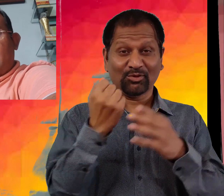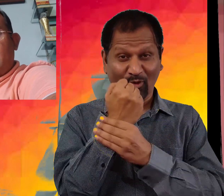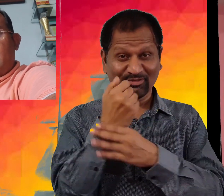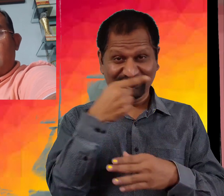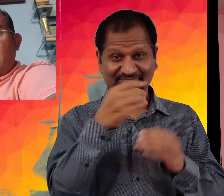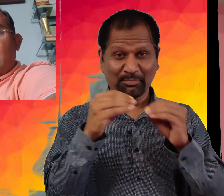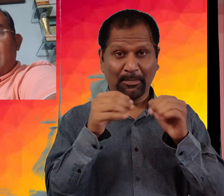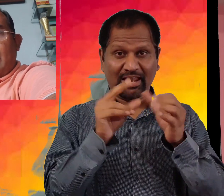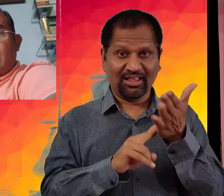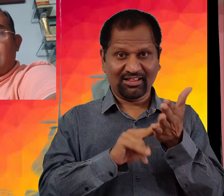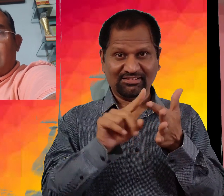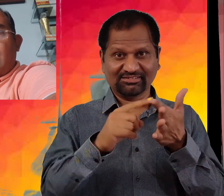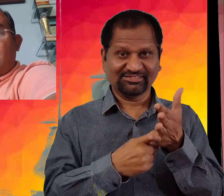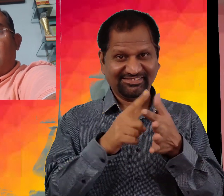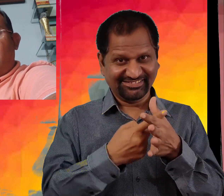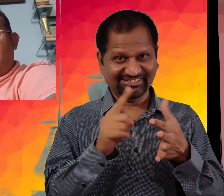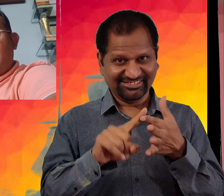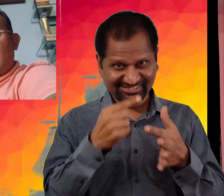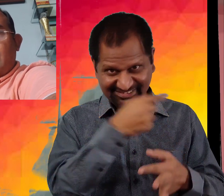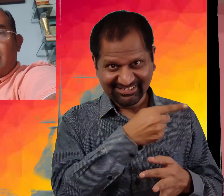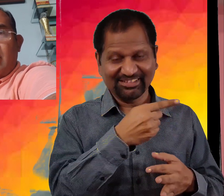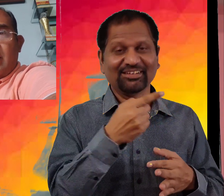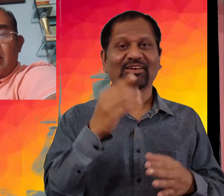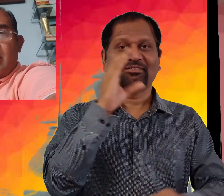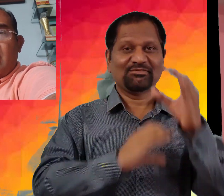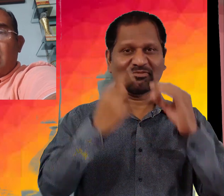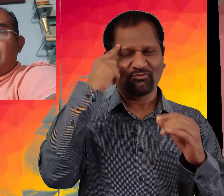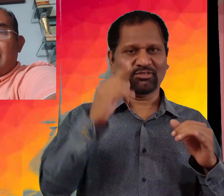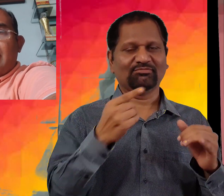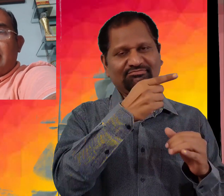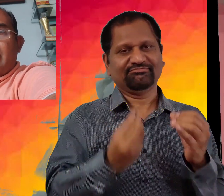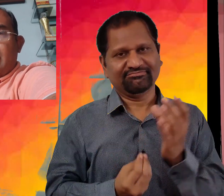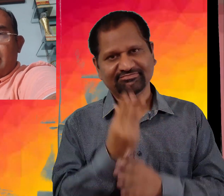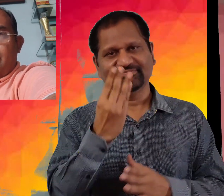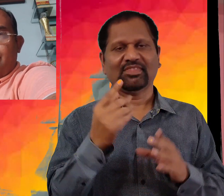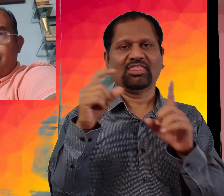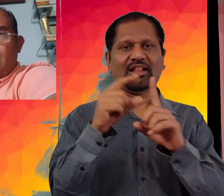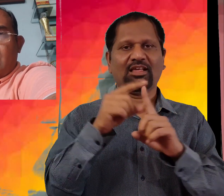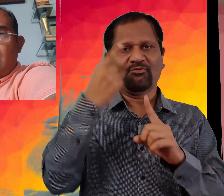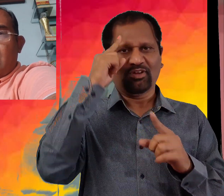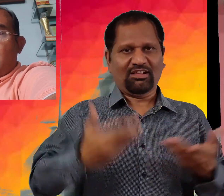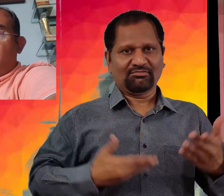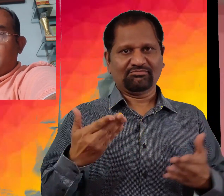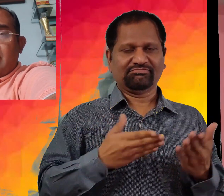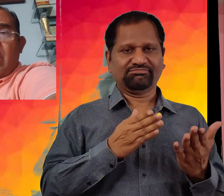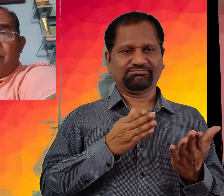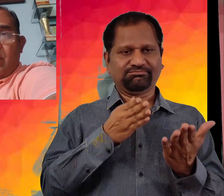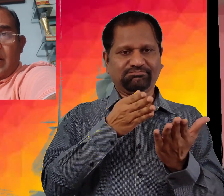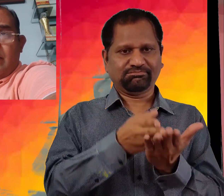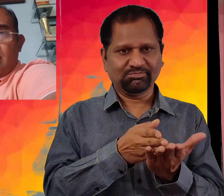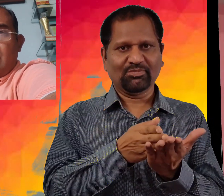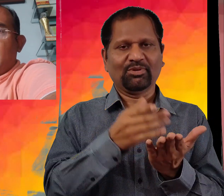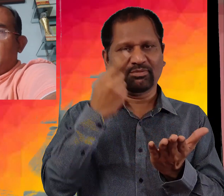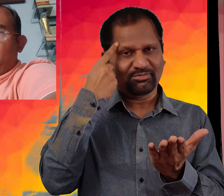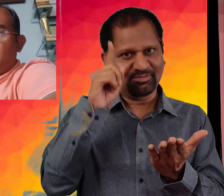ڈاکٹر بینر جی کلکٹا سے کانفرنس آٹین کرنے کے لیے ڈیلی کے لیے نکلے وہ سیدھے